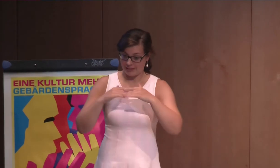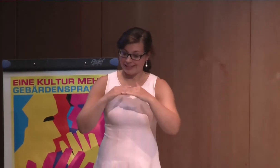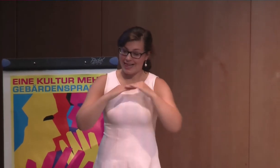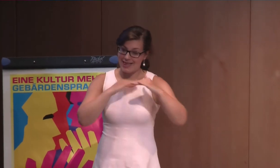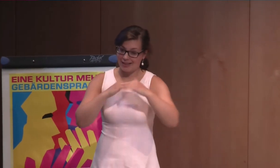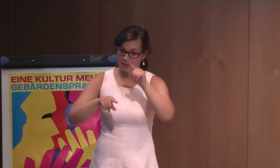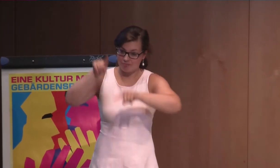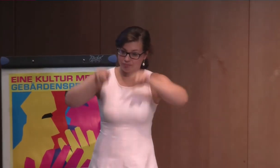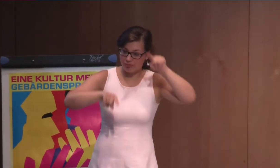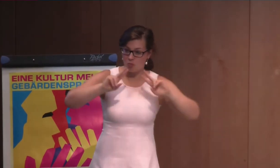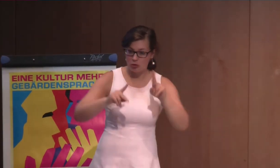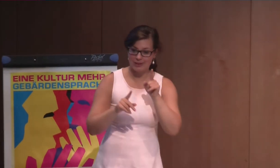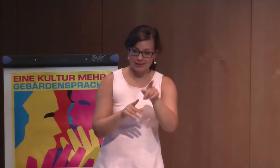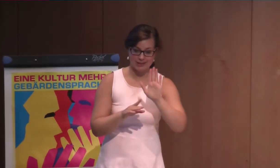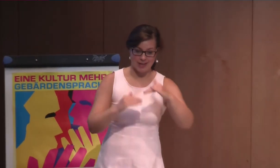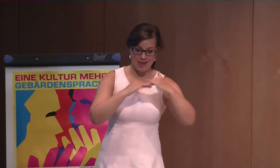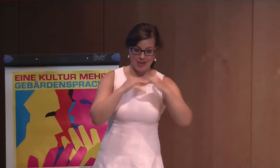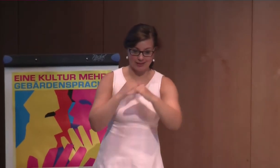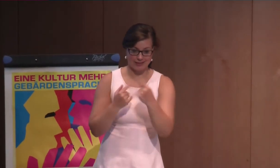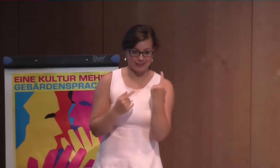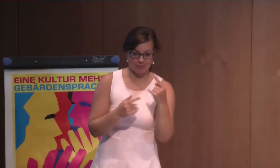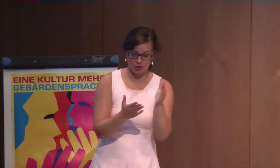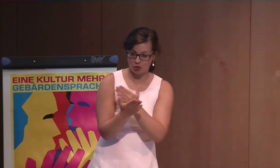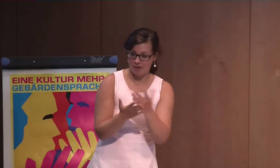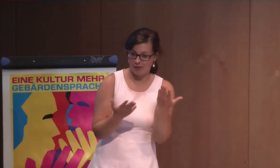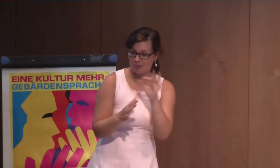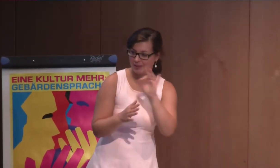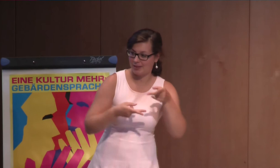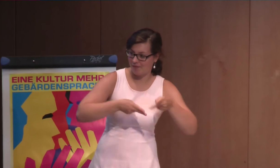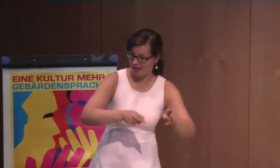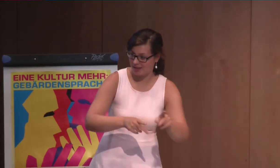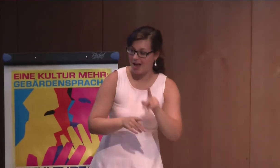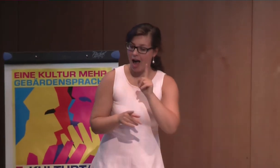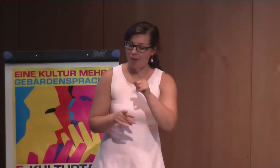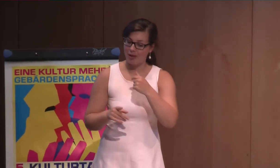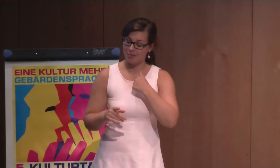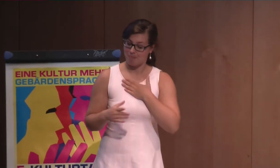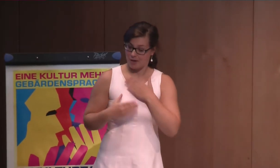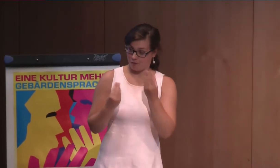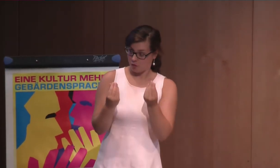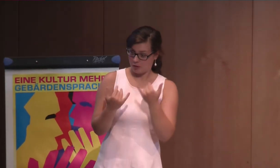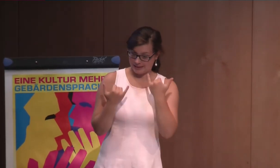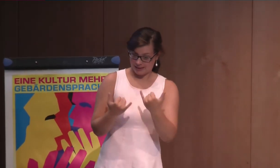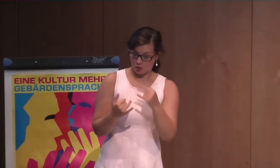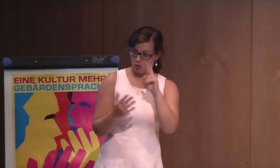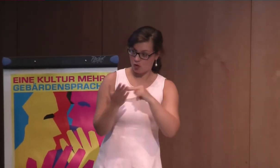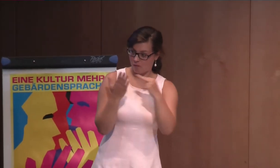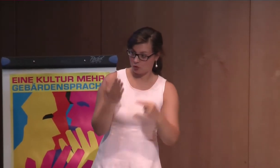wirklich wunderbar. Und ich denke, die Länder gehen damit ganz unterschiedlich um und die Länder müssen für sich entscheiden, welcher Weg der beste und der richtige